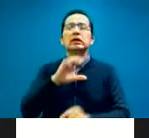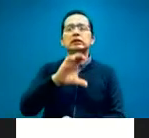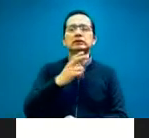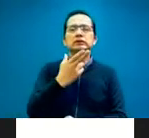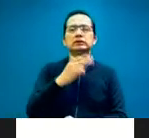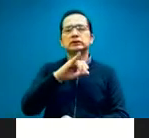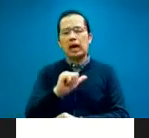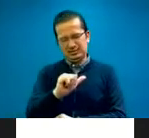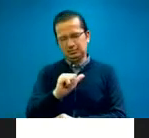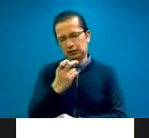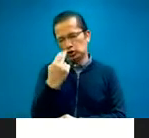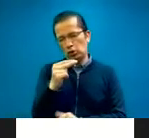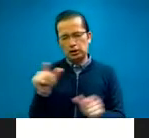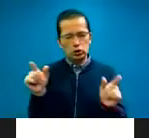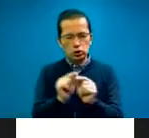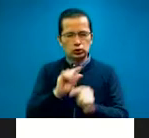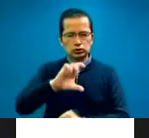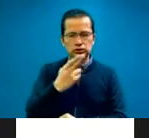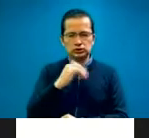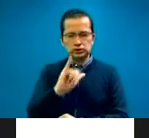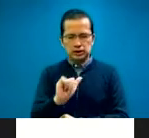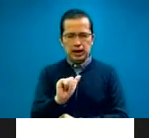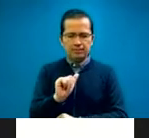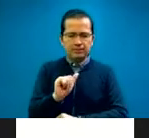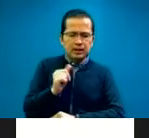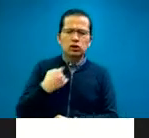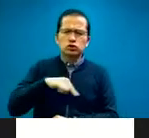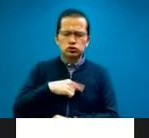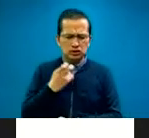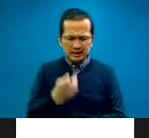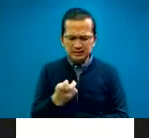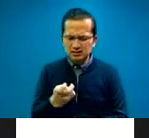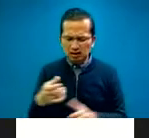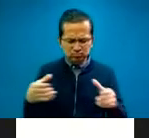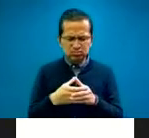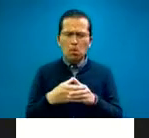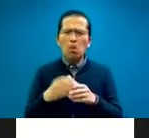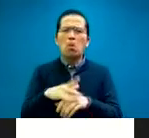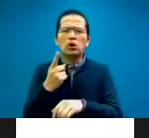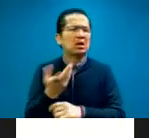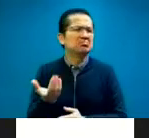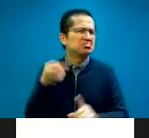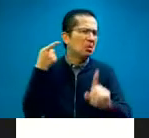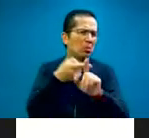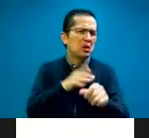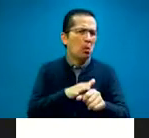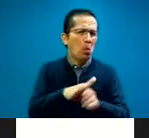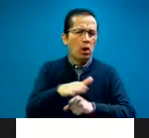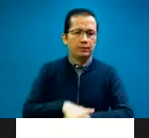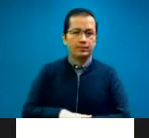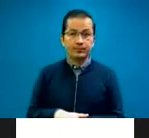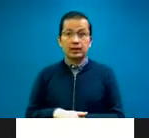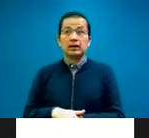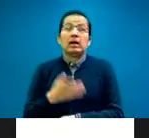CHIA. Así como existen muchas asociaciones a nivel estatal en Estados Unidos.